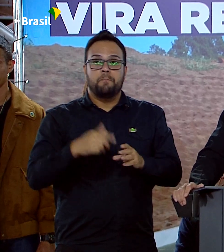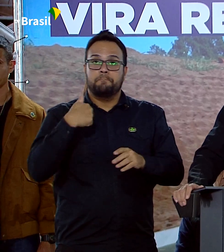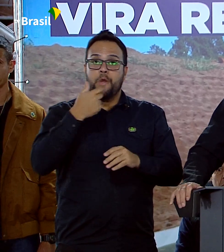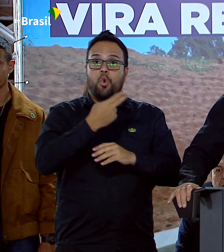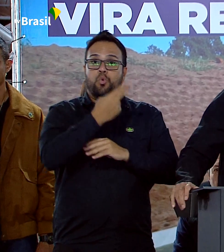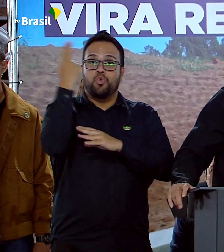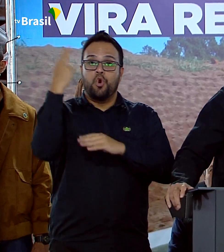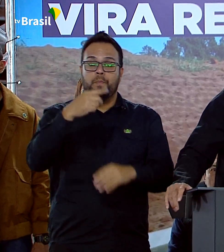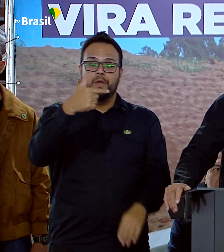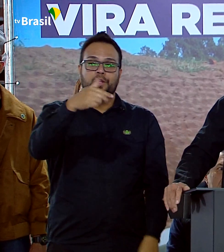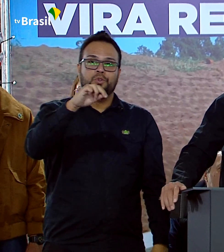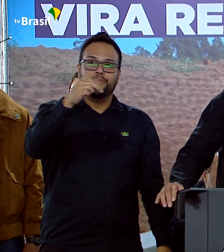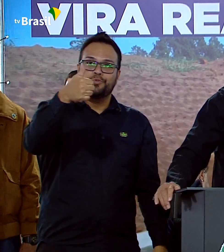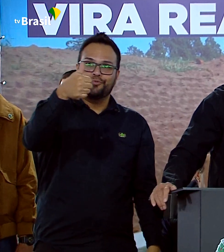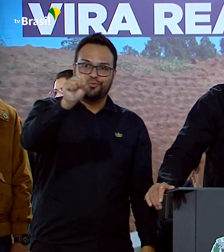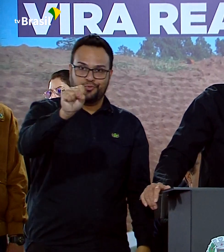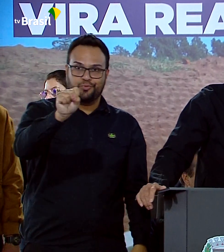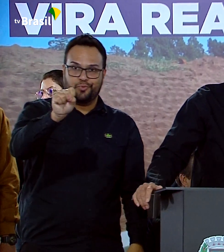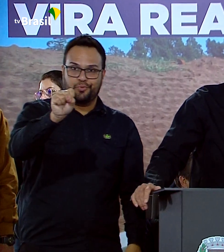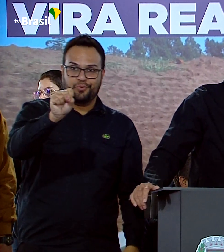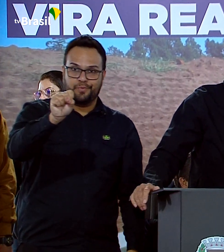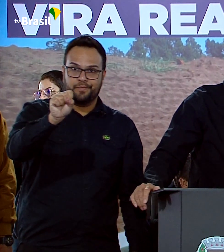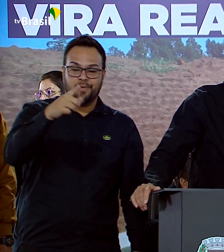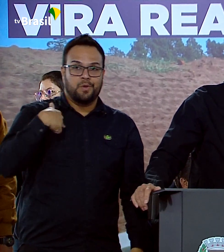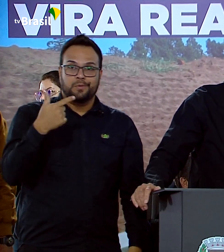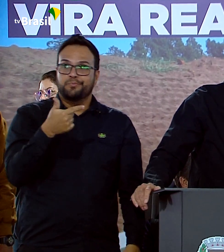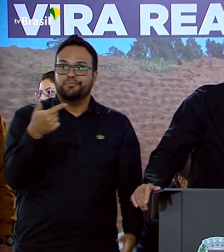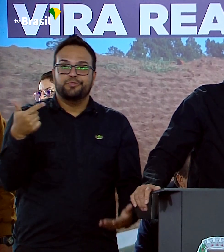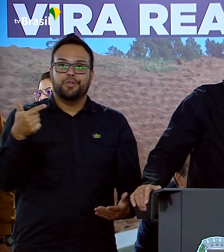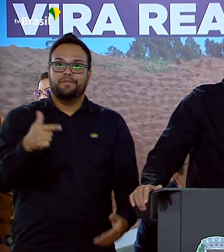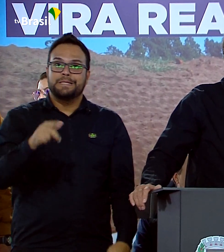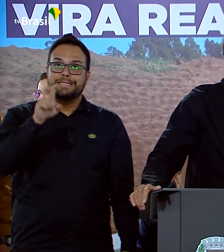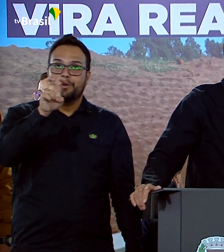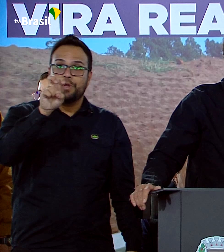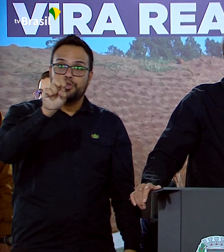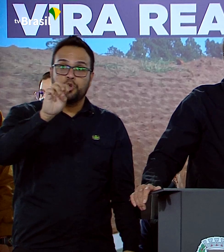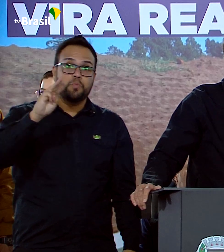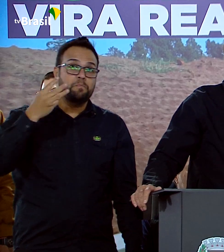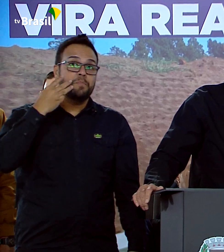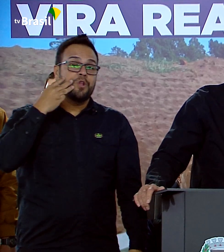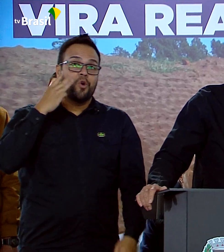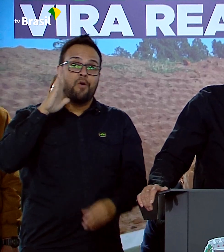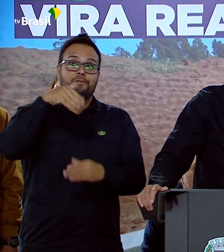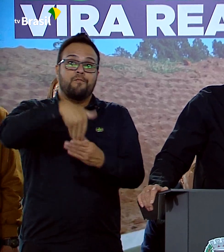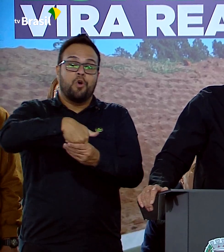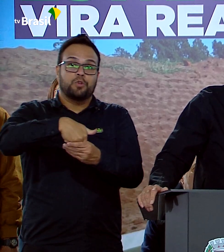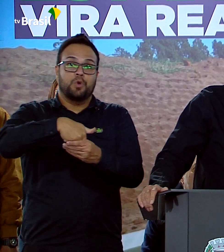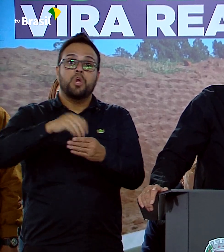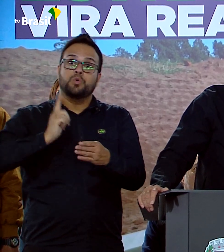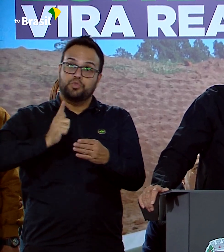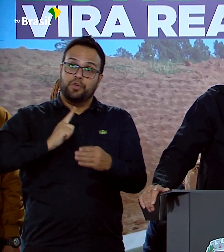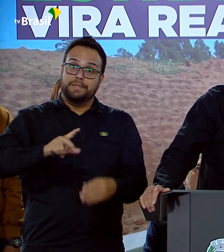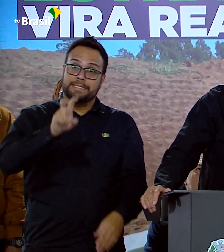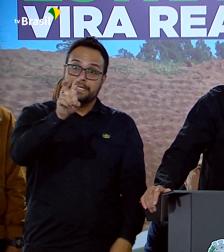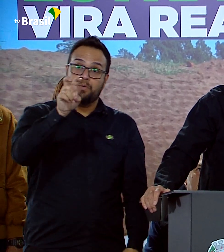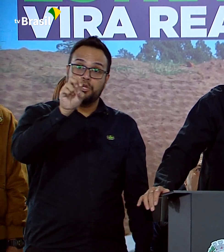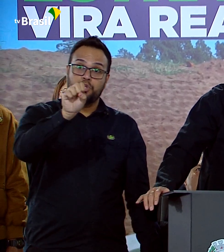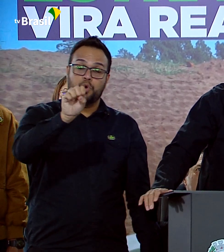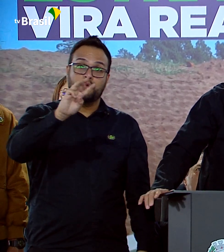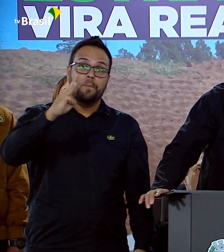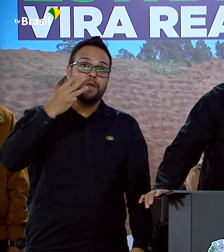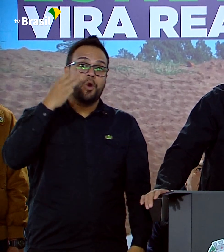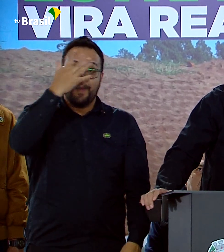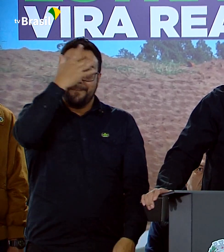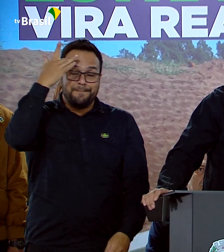em 2018. Eu não tive 58 milhões de vozes. Eu tive 58 milhões